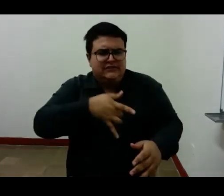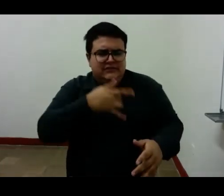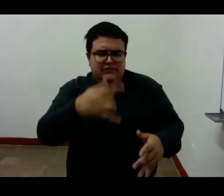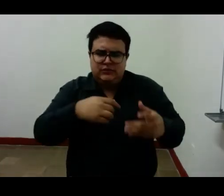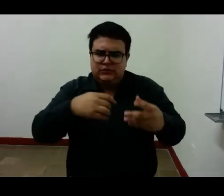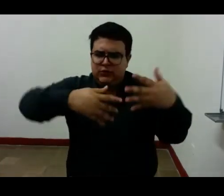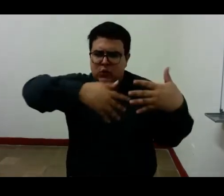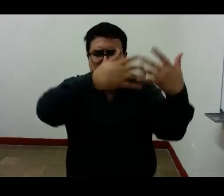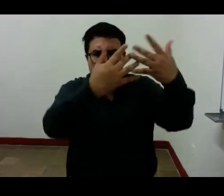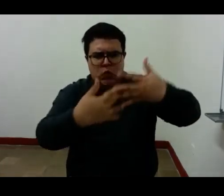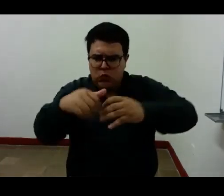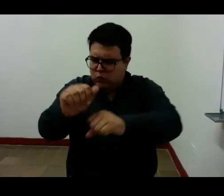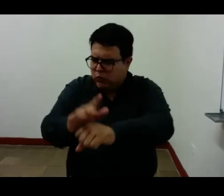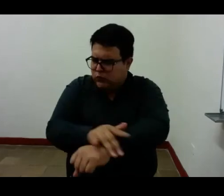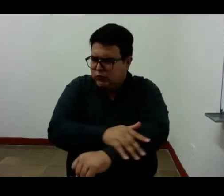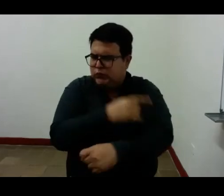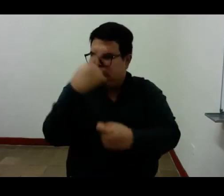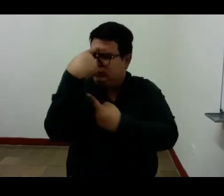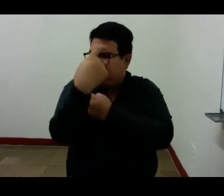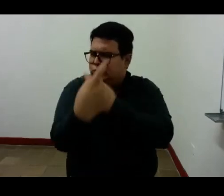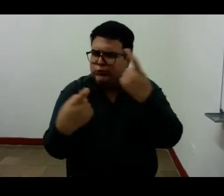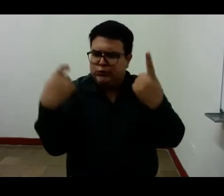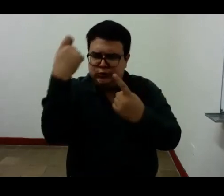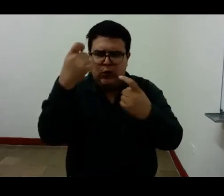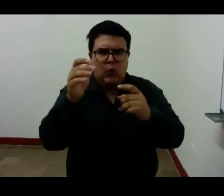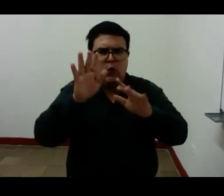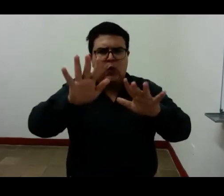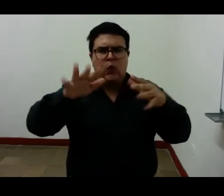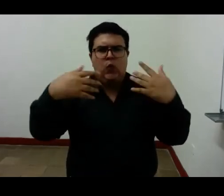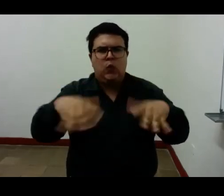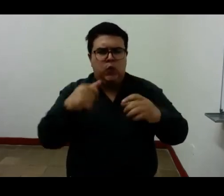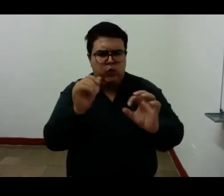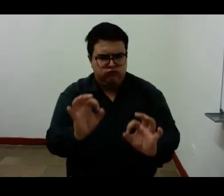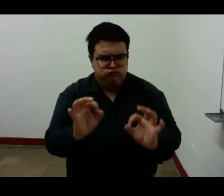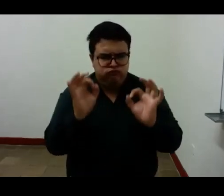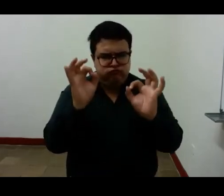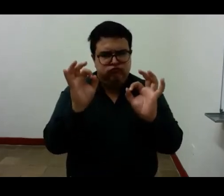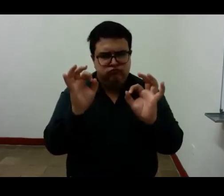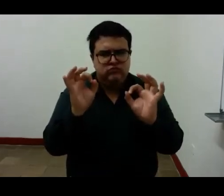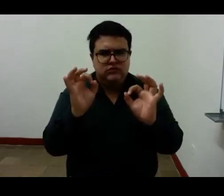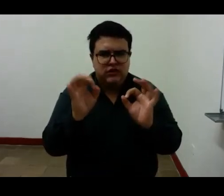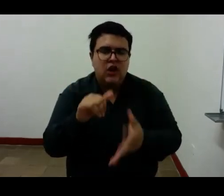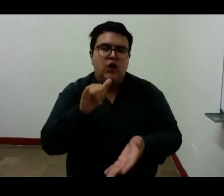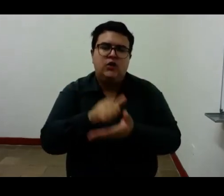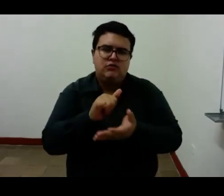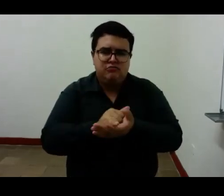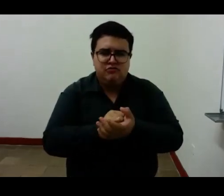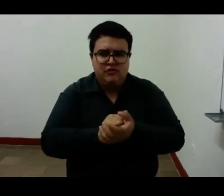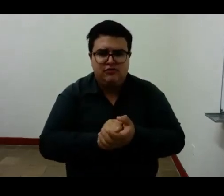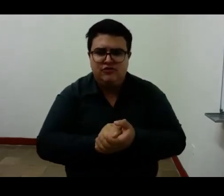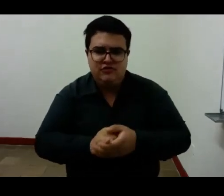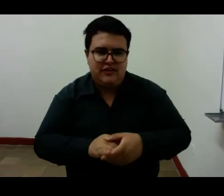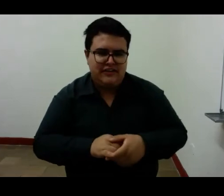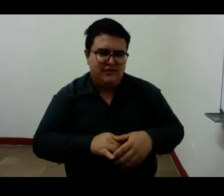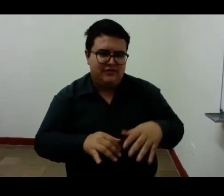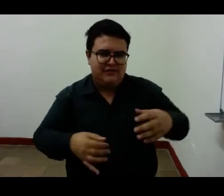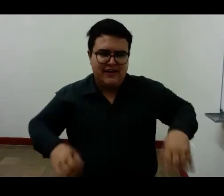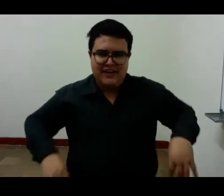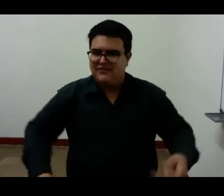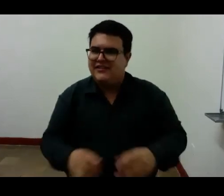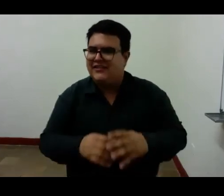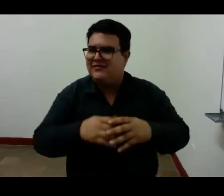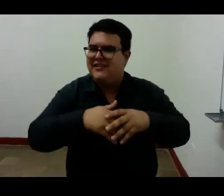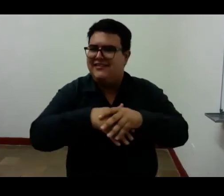esfuerzo es saber que no fueron realidades esta tendencia a crear en torno a mí otro mundo